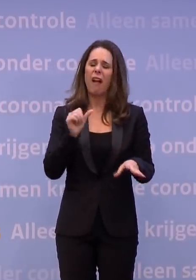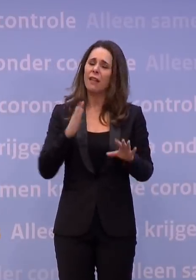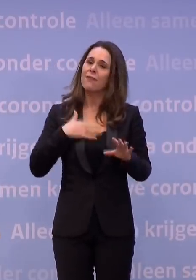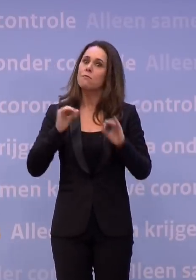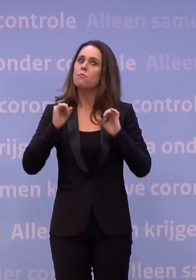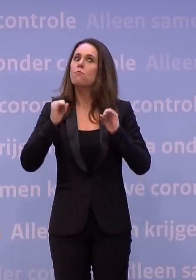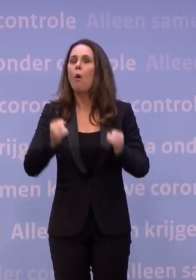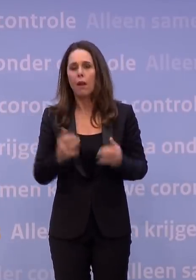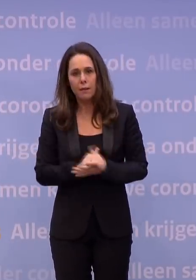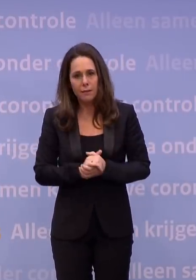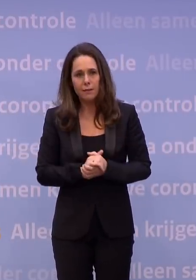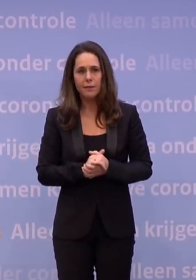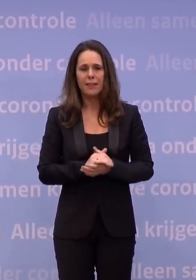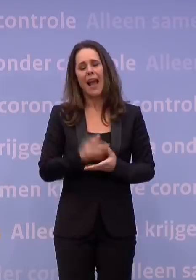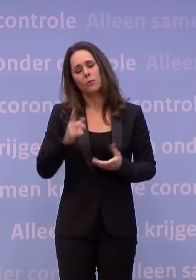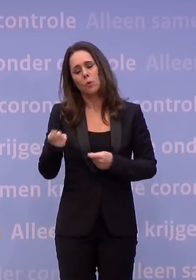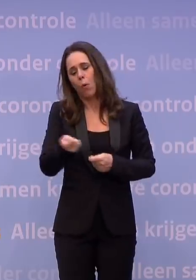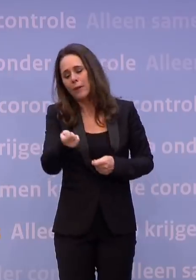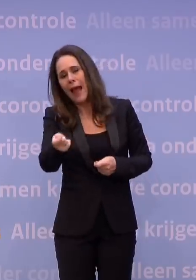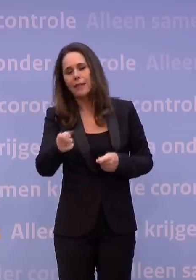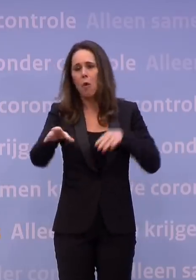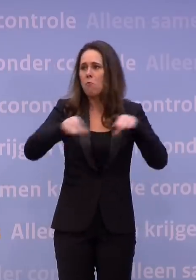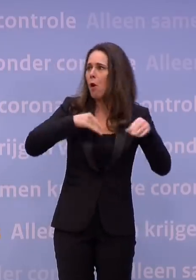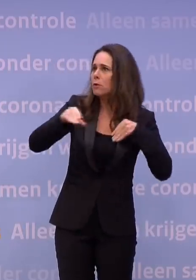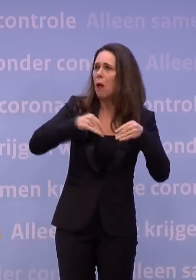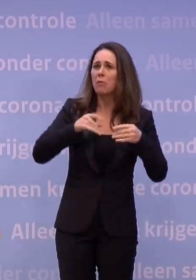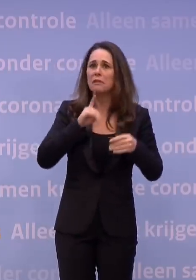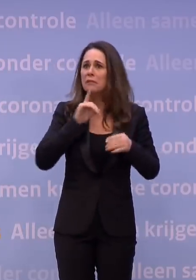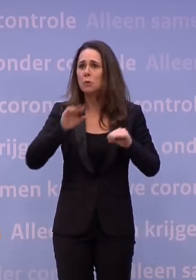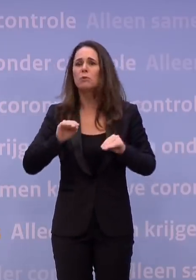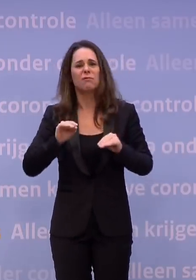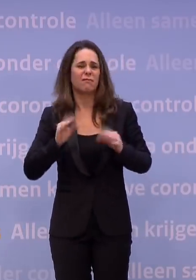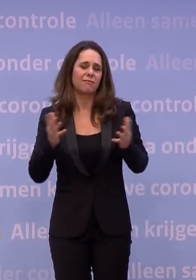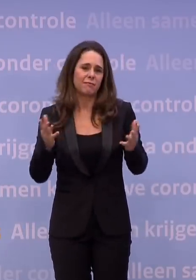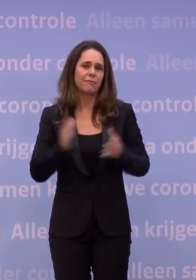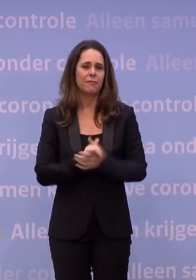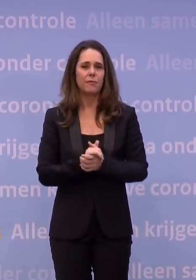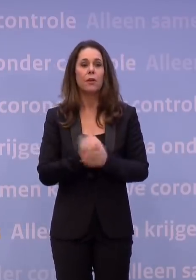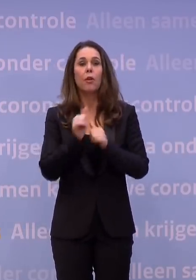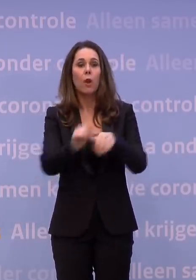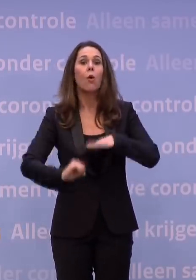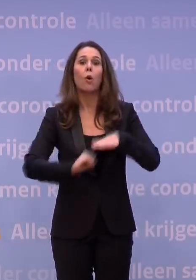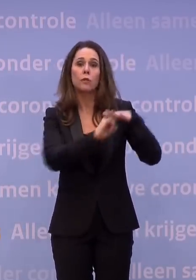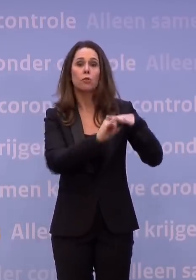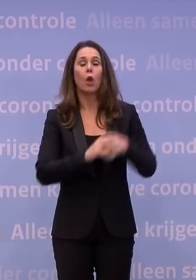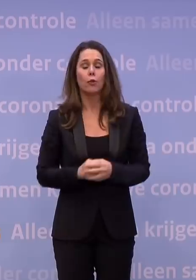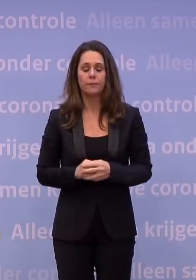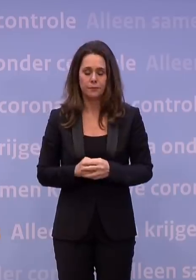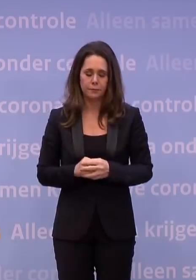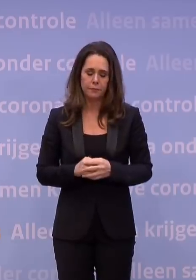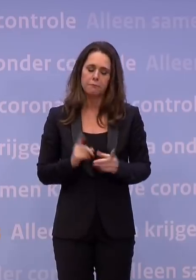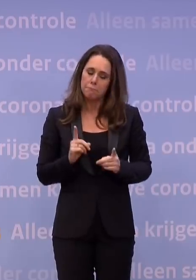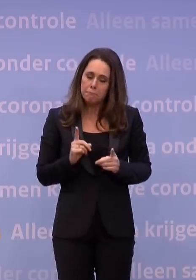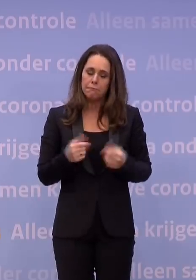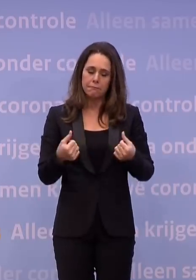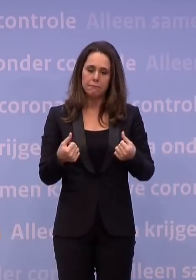quarantaineplicht. We weten dan niet wie de hond moet uitlaten of wie de boodschappen moet doen. En dus bieden we heel veel ondersteuning. Maar we willen ook als stok achter de deur die